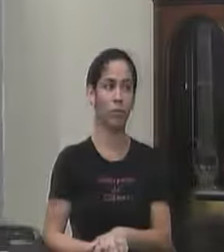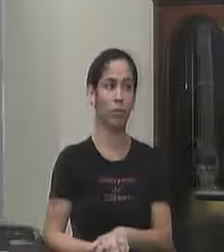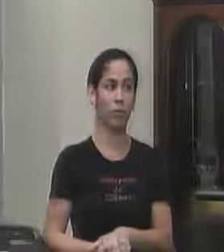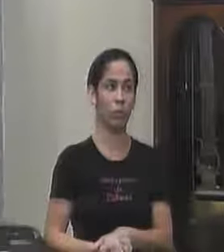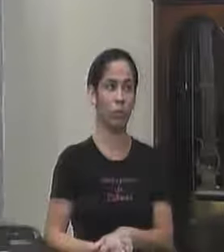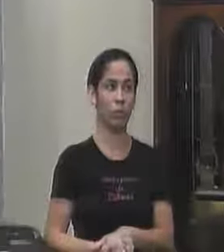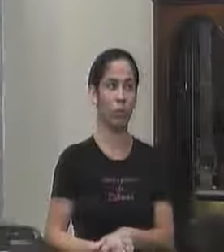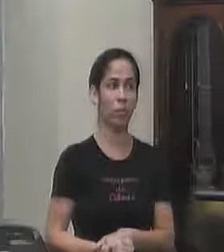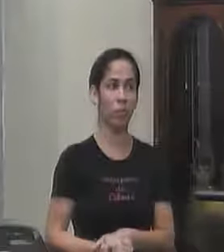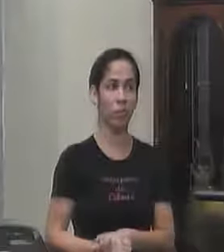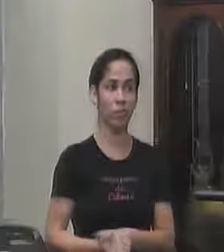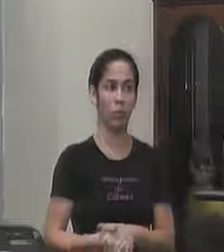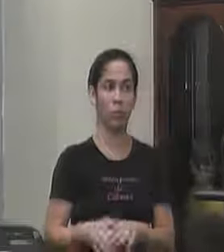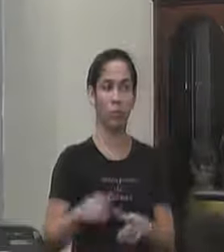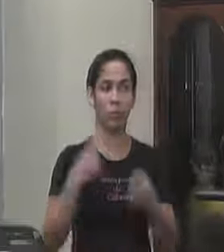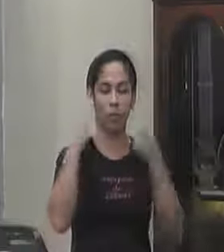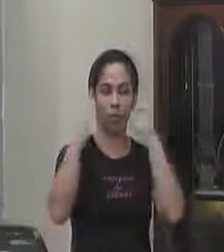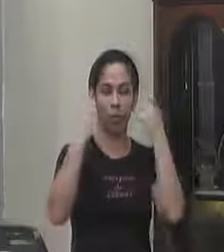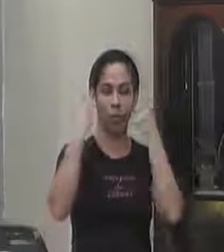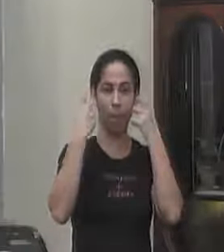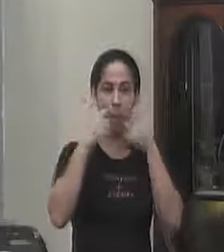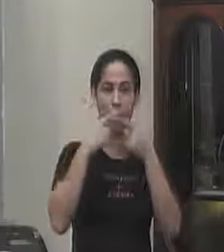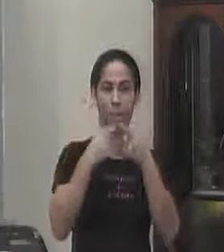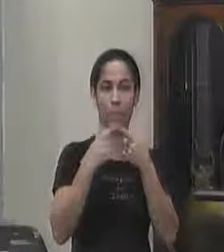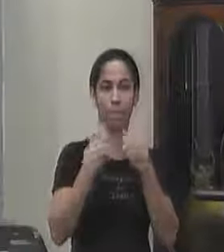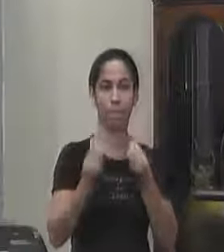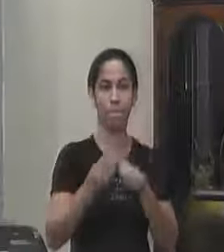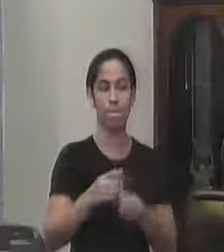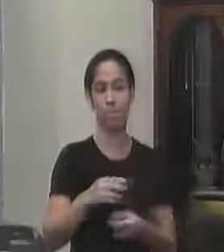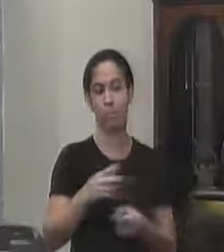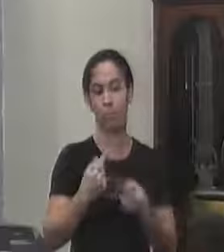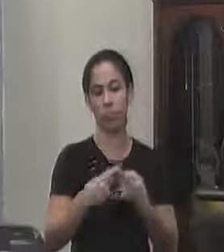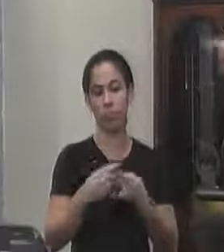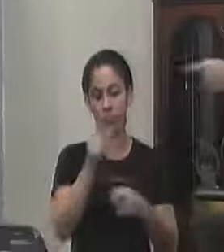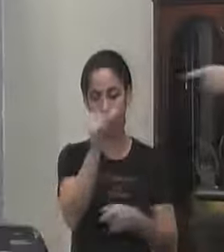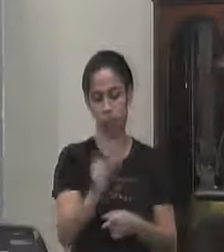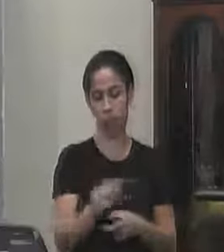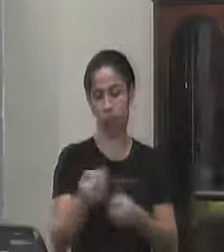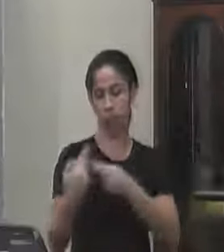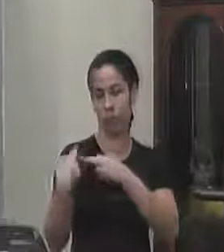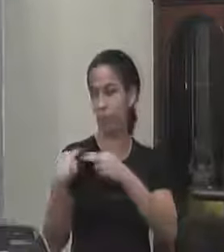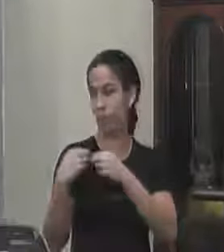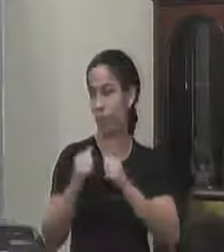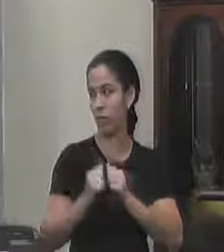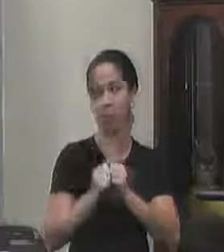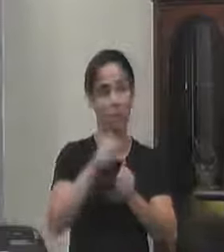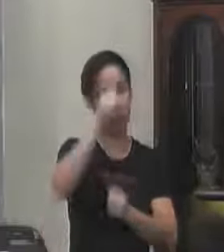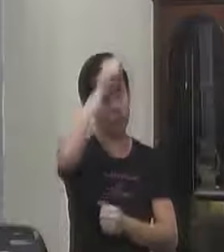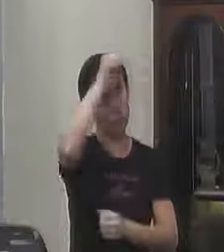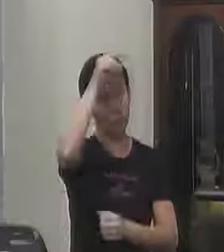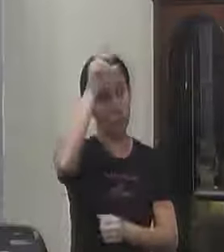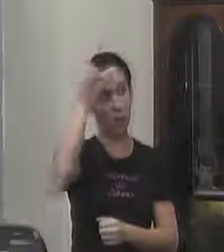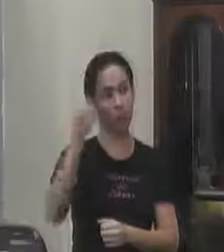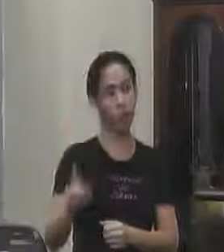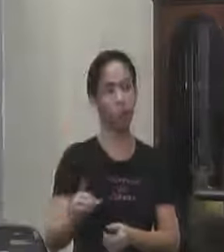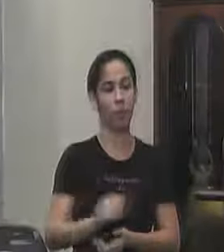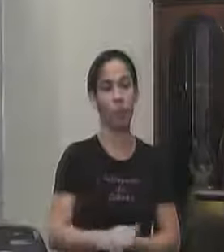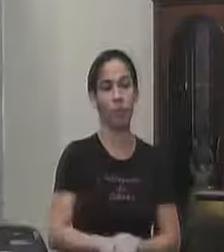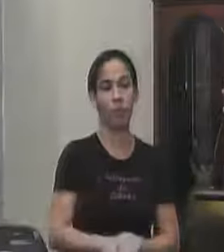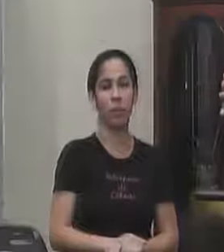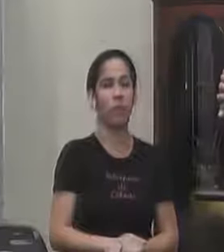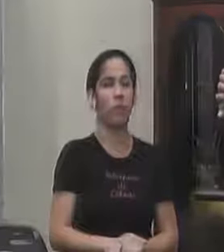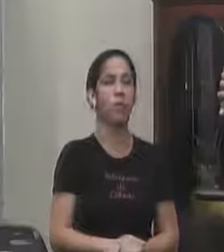maior mas é assim muito mais preocupante porque você é responsável não só aqui mas junto ao prefeito mais diretamente né